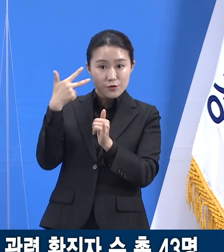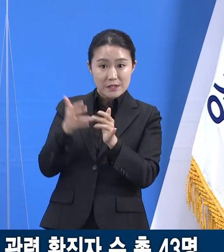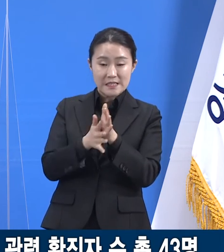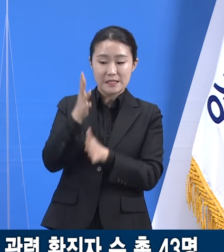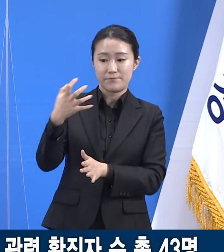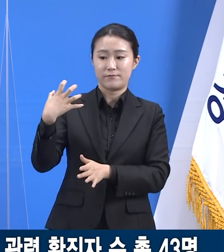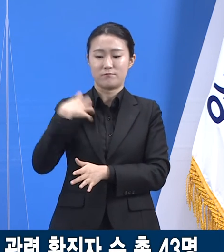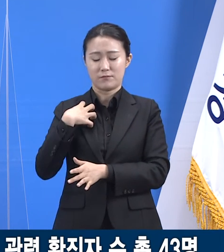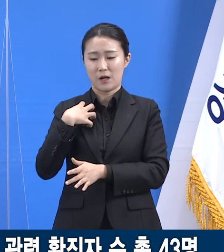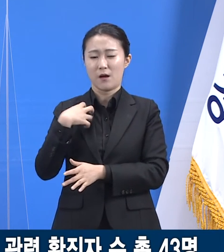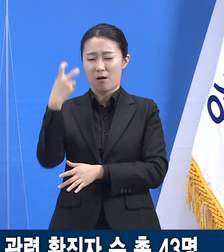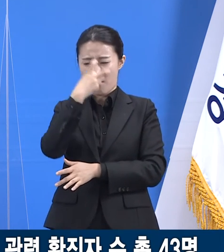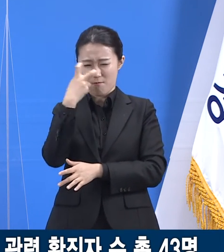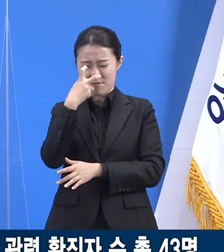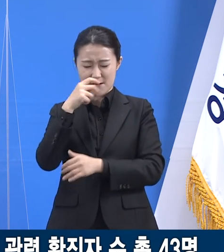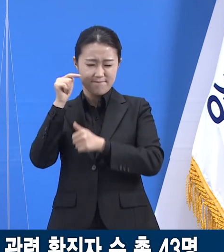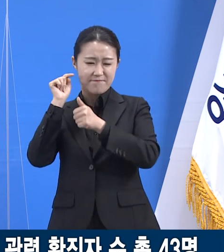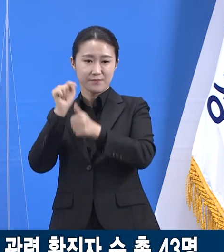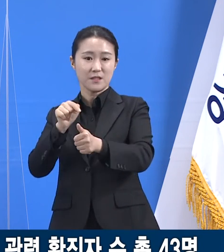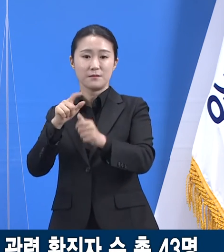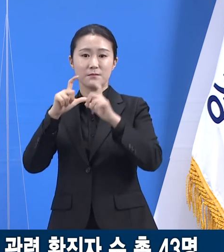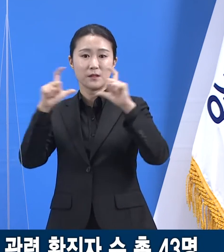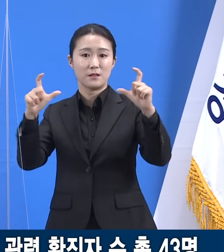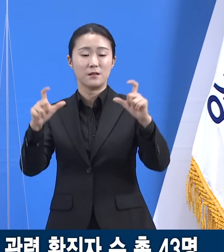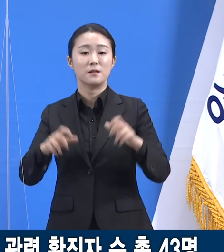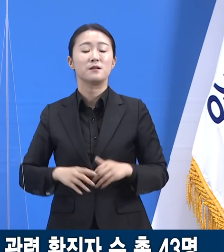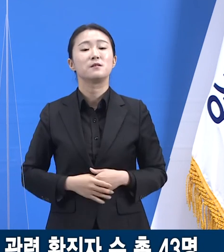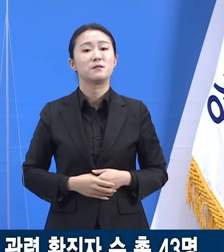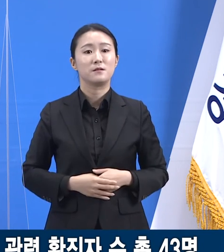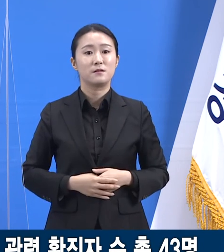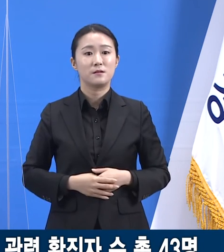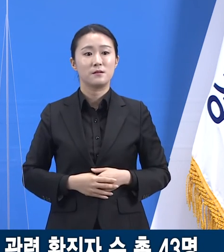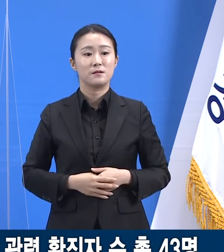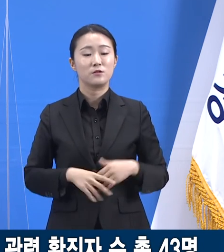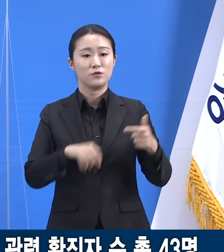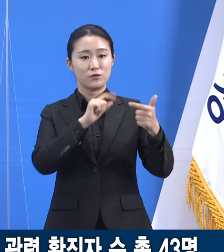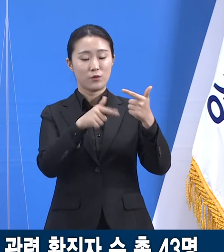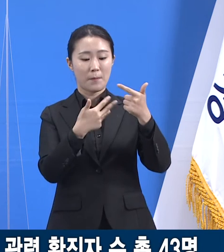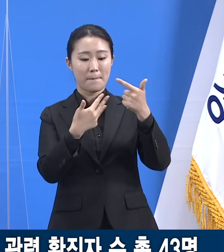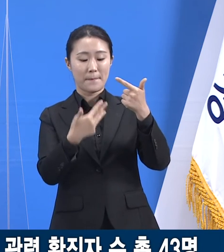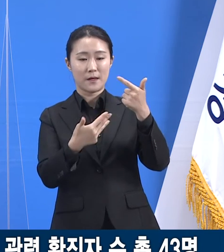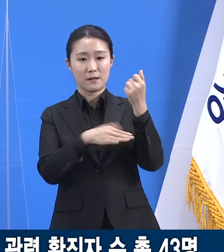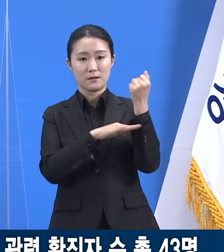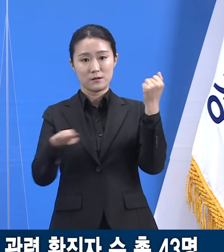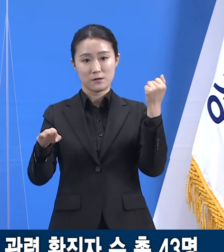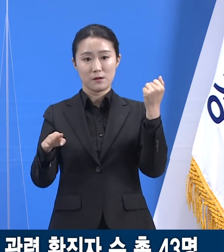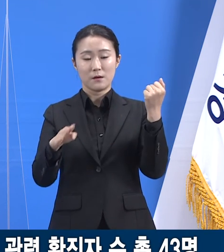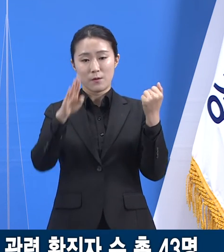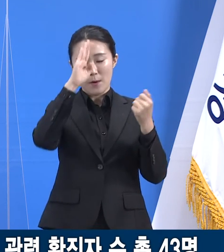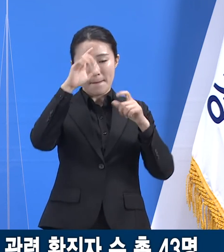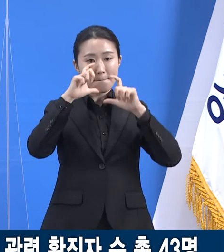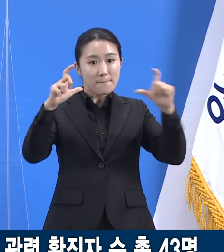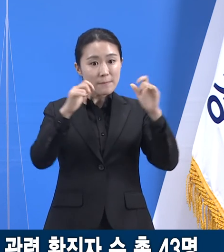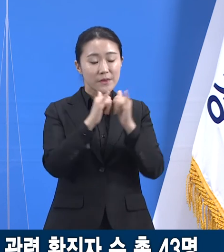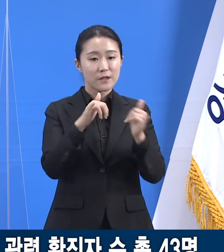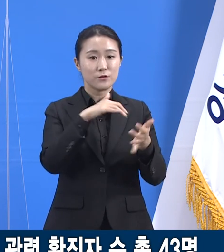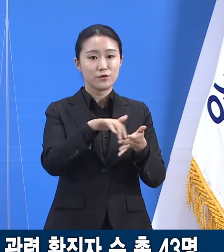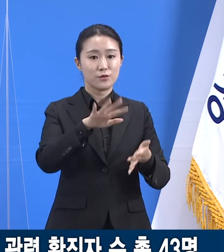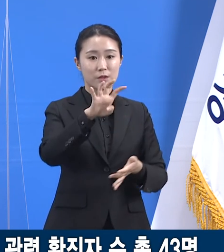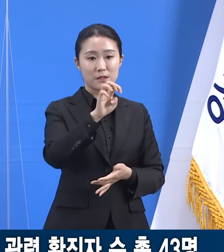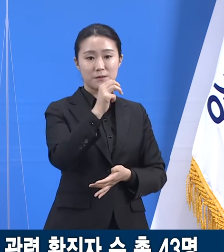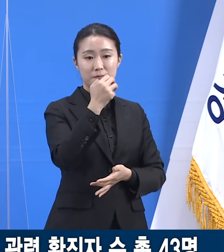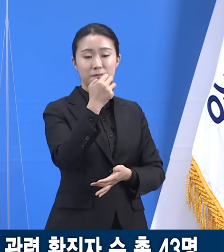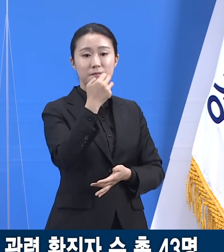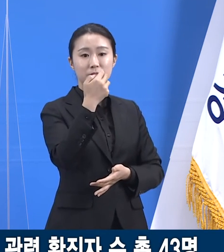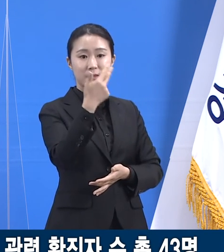행정명령을 시행했습니다. 8일 0시 기준 확진자 수는 총 43명이고 내국인이 5명,